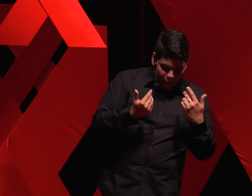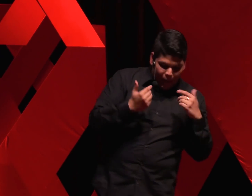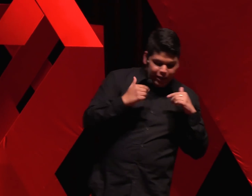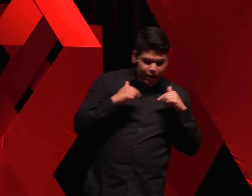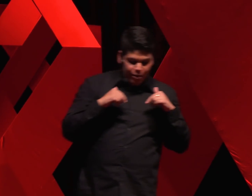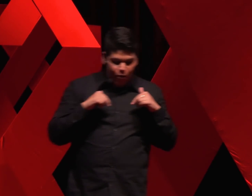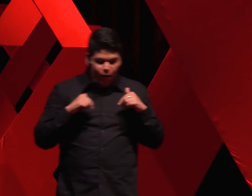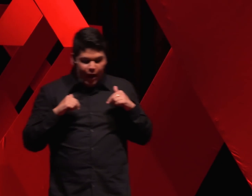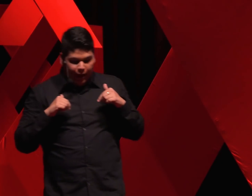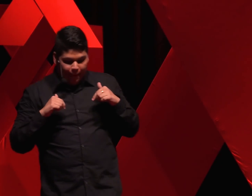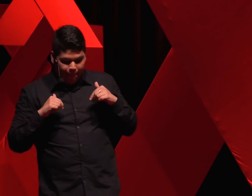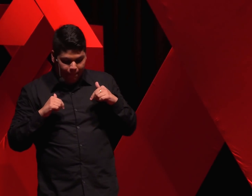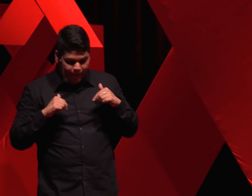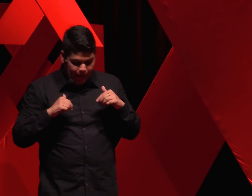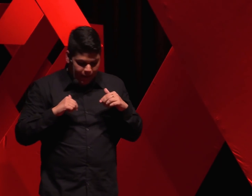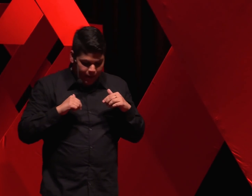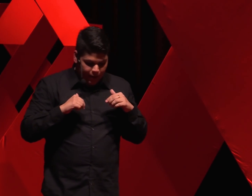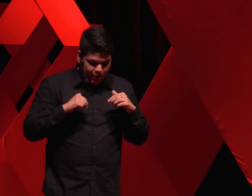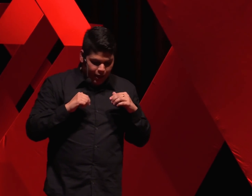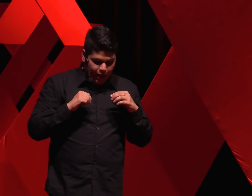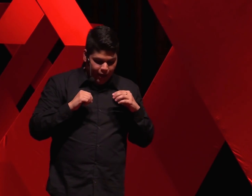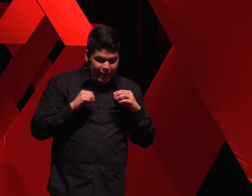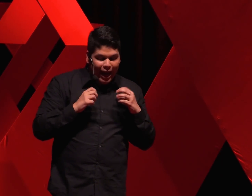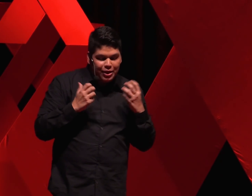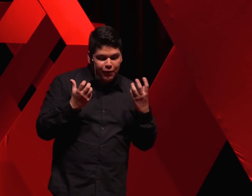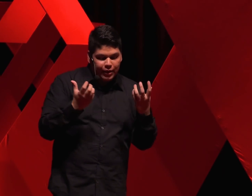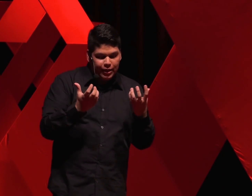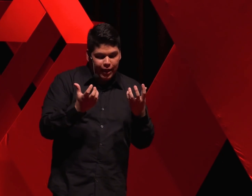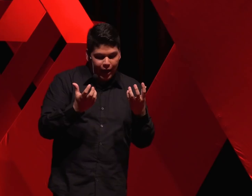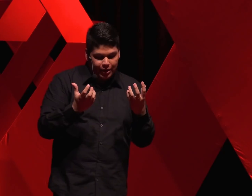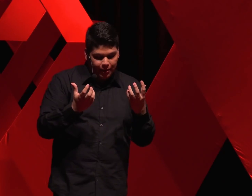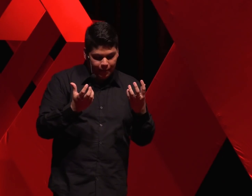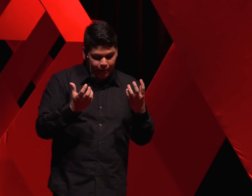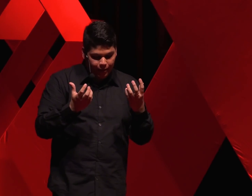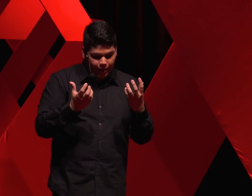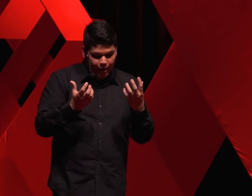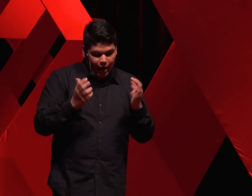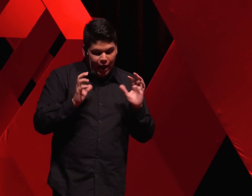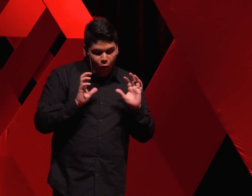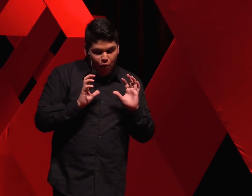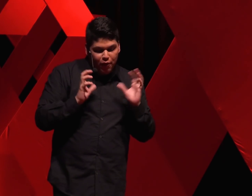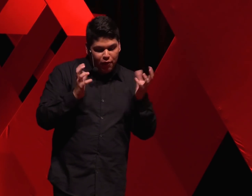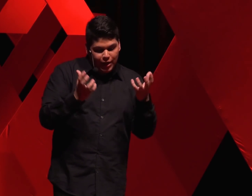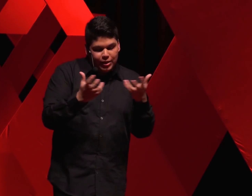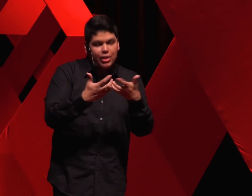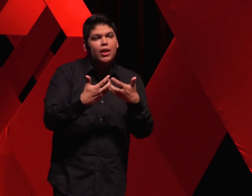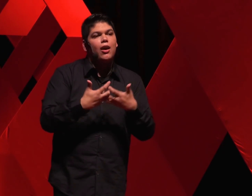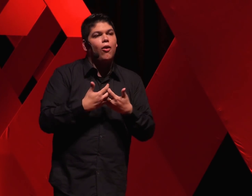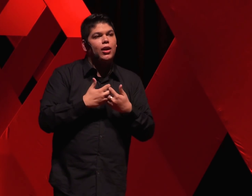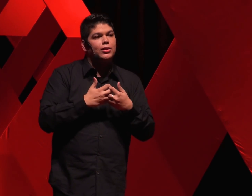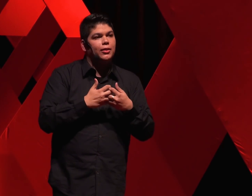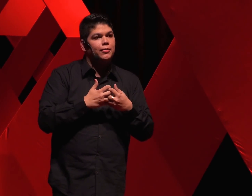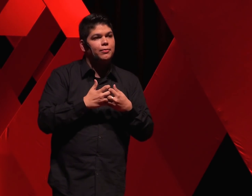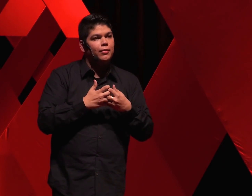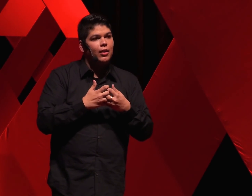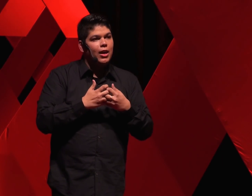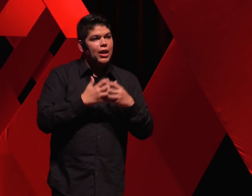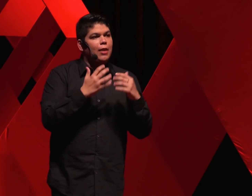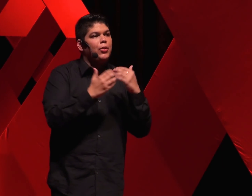compartilhando com ela de que na diversidade, na convivência generosa e na